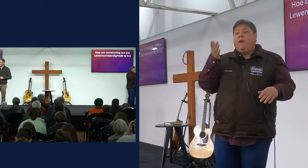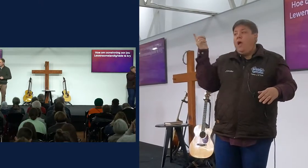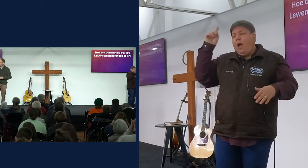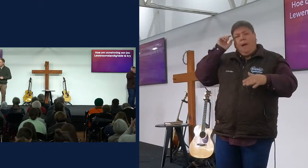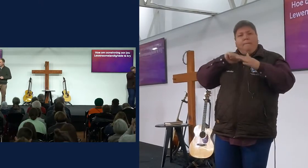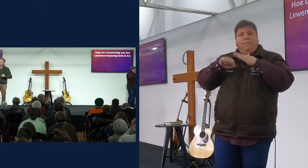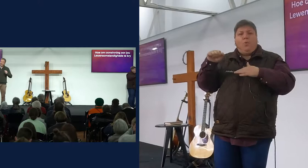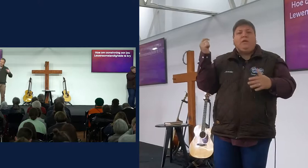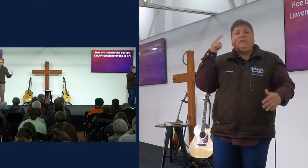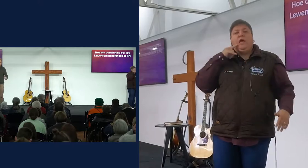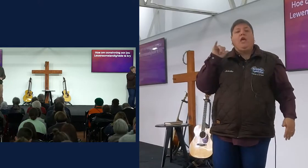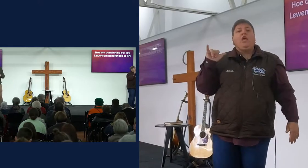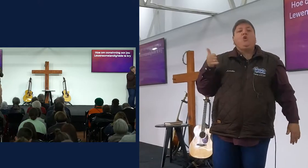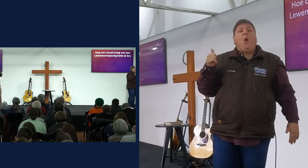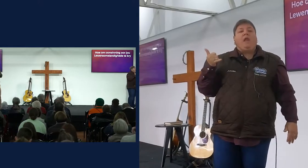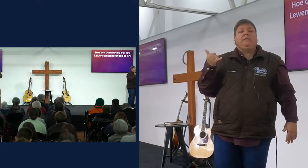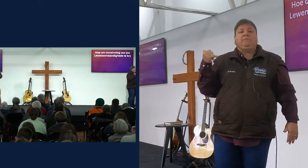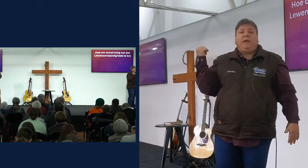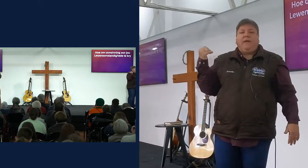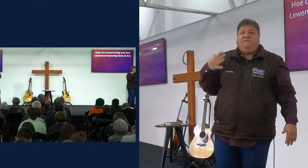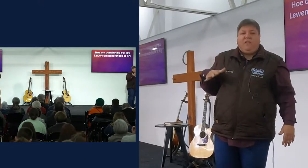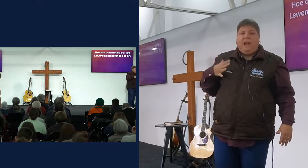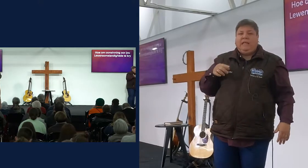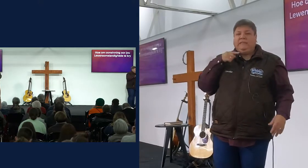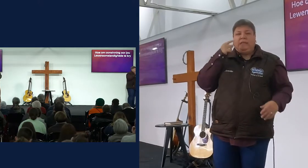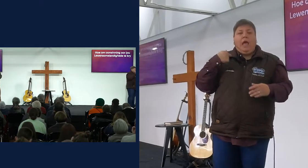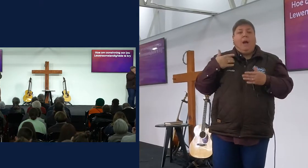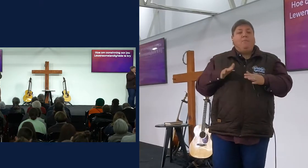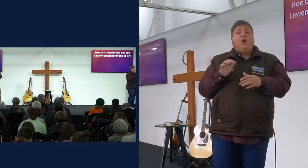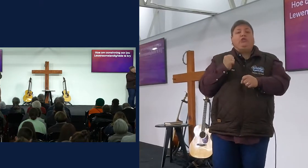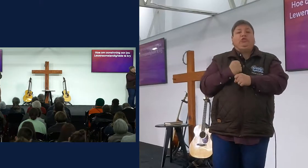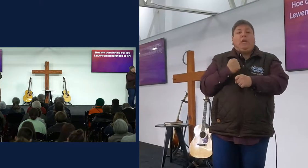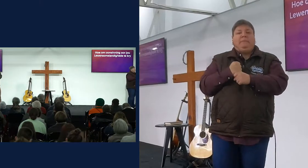geboorde, as ek in Johannesburg, eindelijk in Jomiston, maar ek sê dit nie graag vir mense nie,